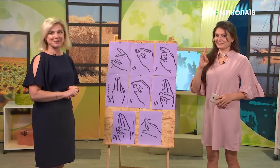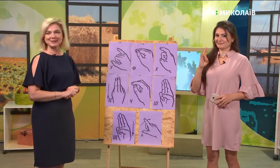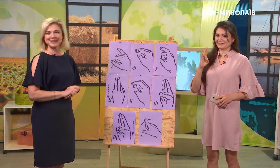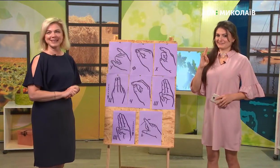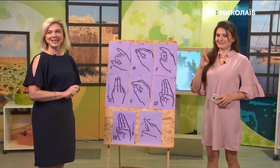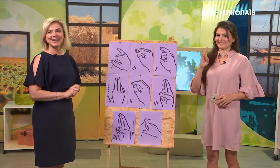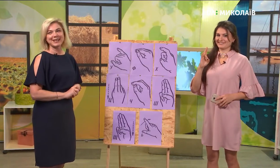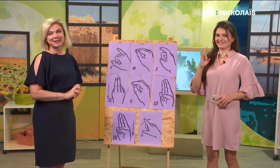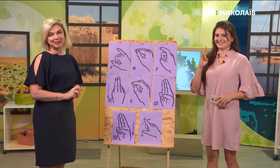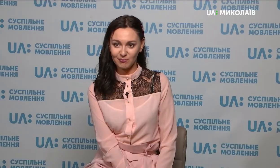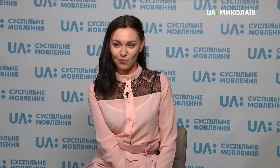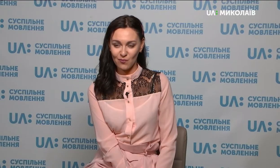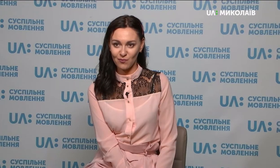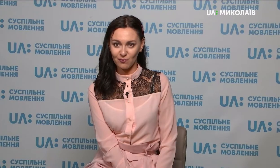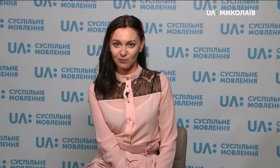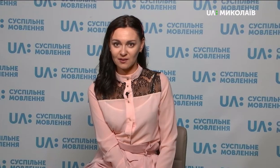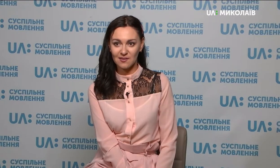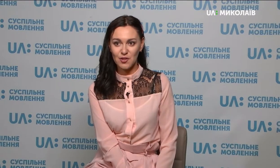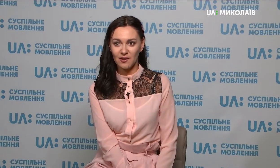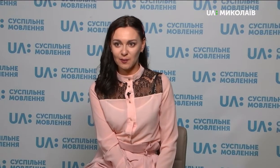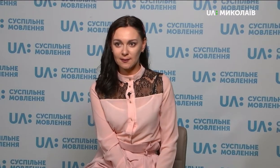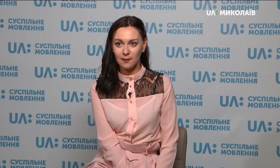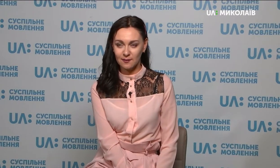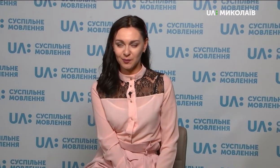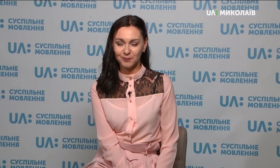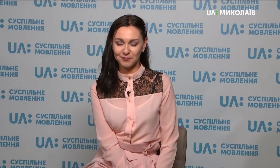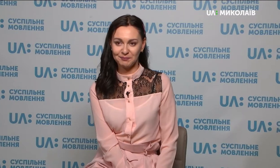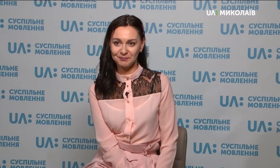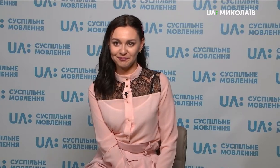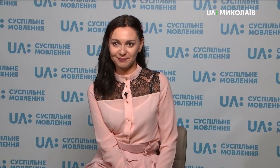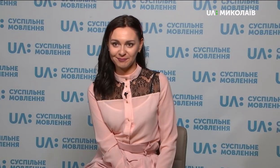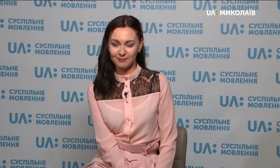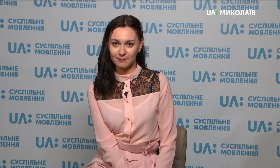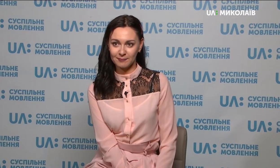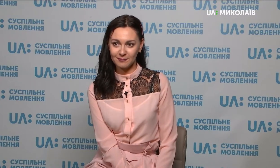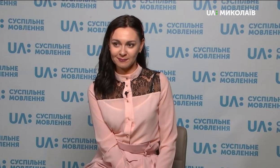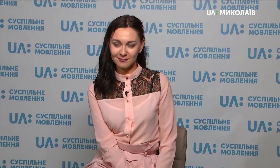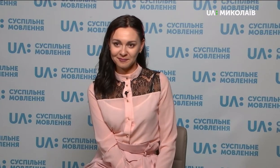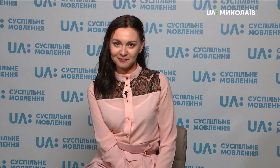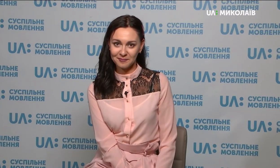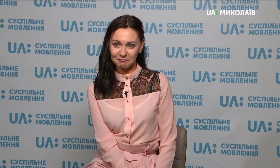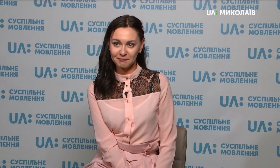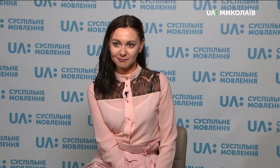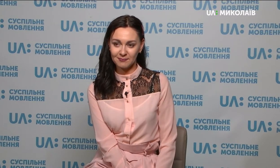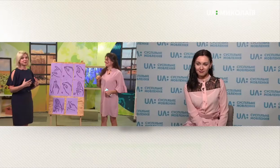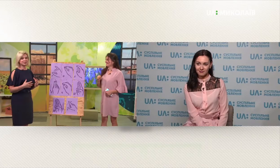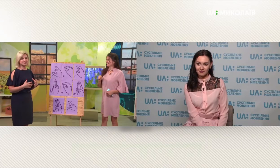іннову плану не втягуємо. Якщо перший раз, то я розумію, що вам складно, тому що треба звикнути до